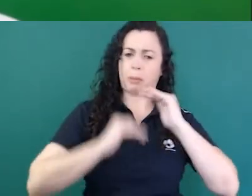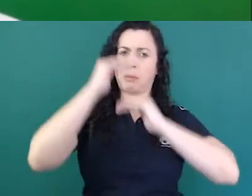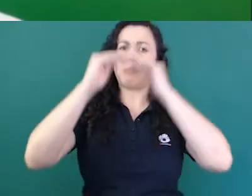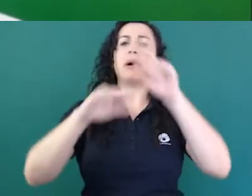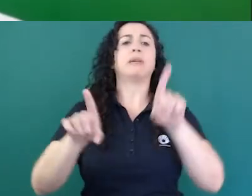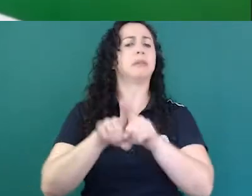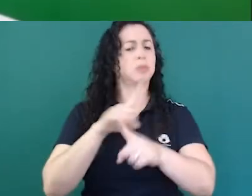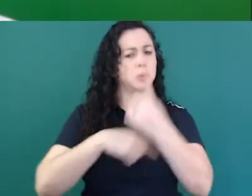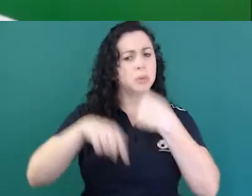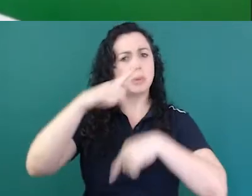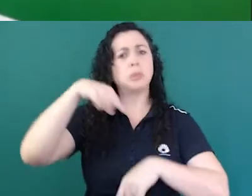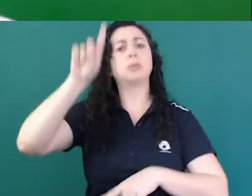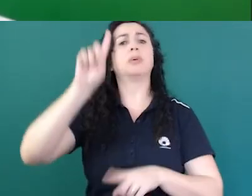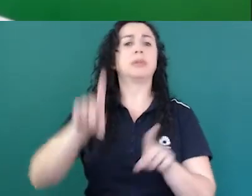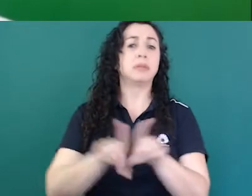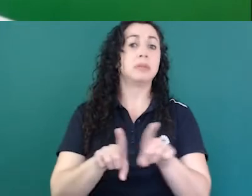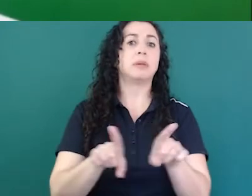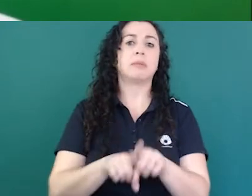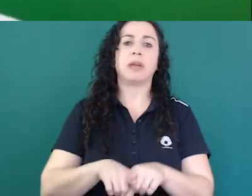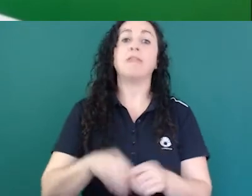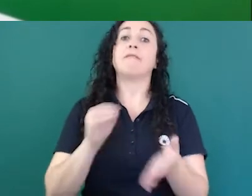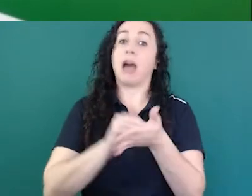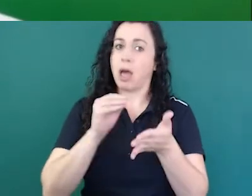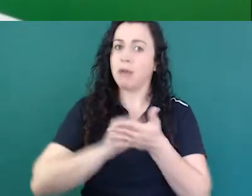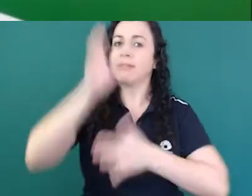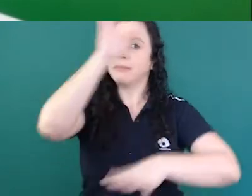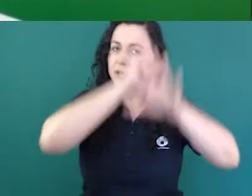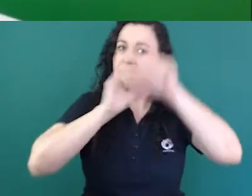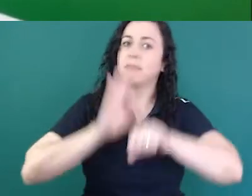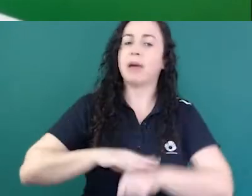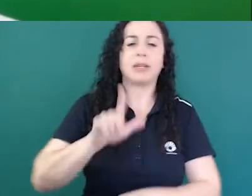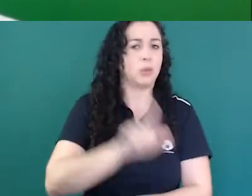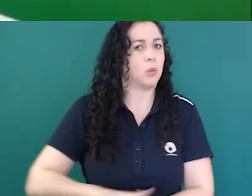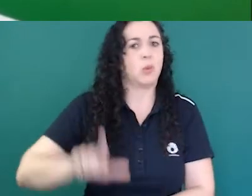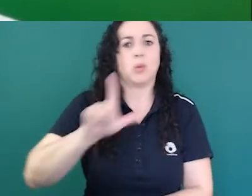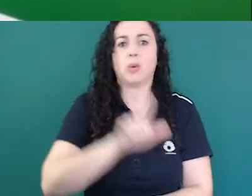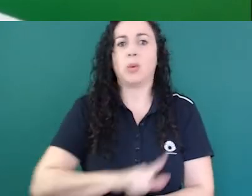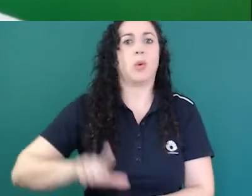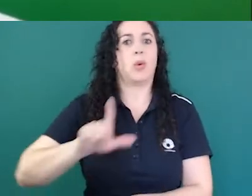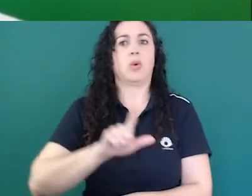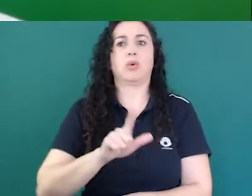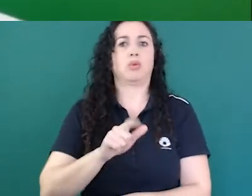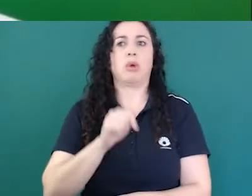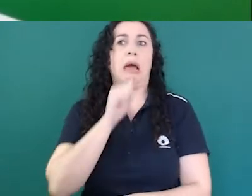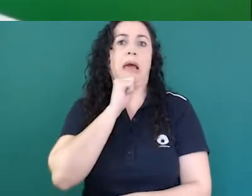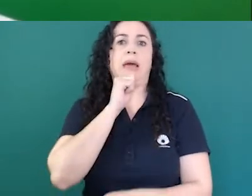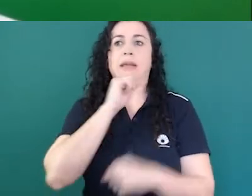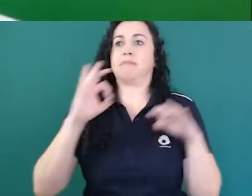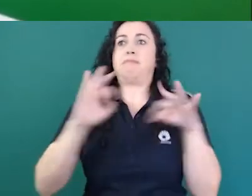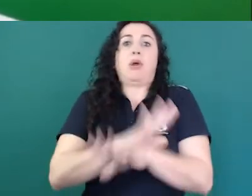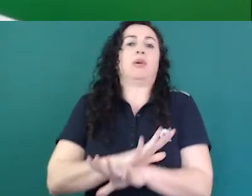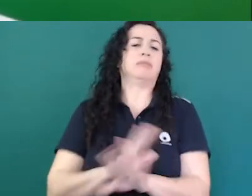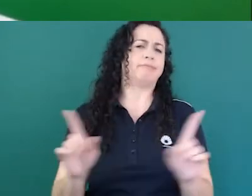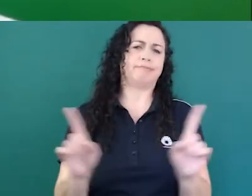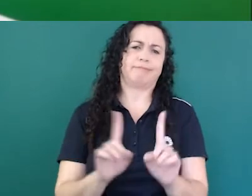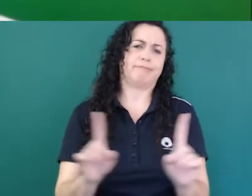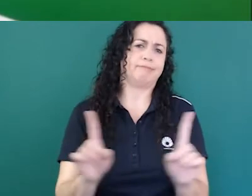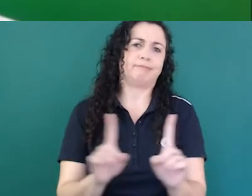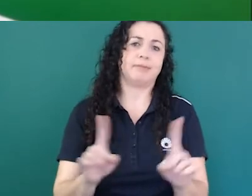muito que aprender acho que ainda não está esgotada a possibilidade mas é muito instigante muito desafiador